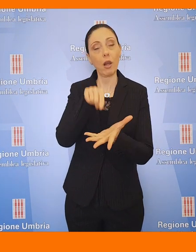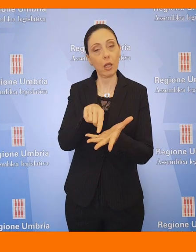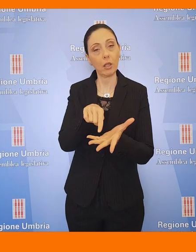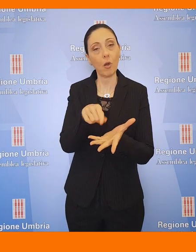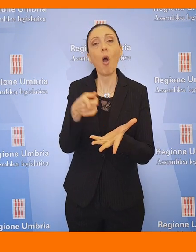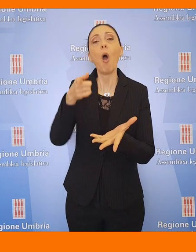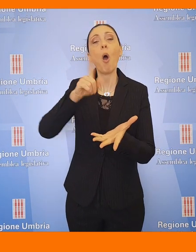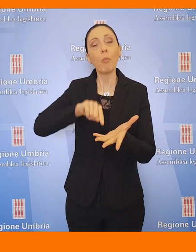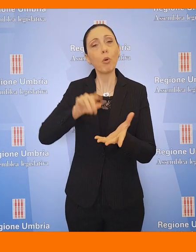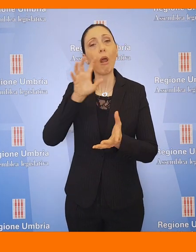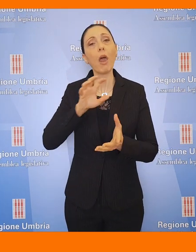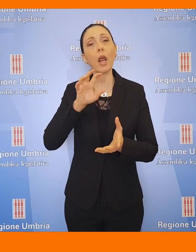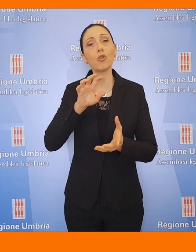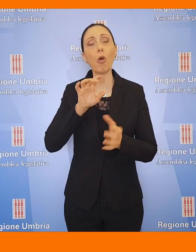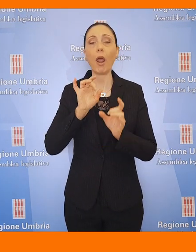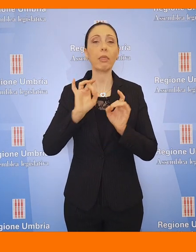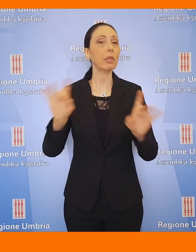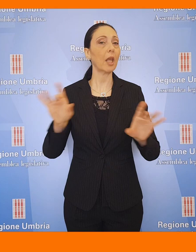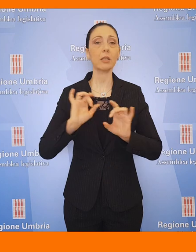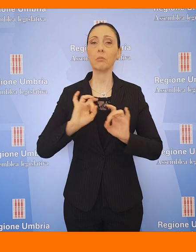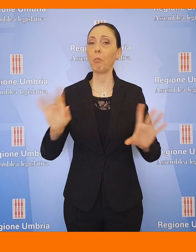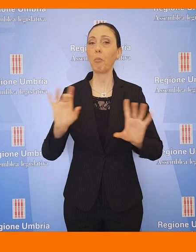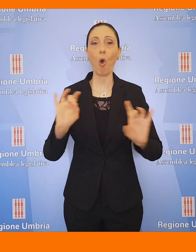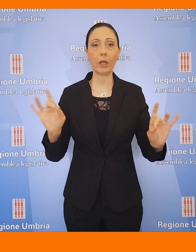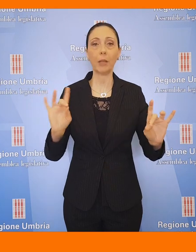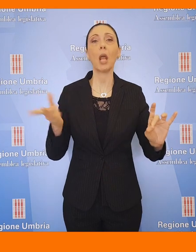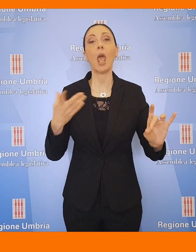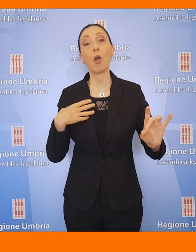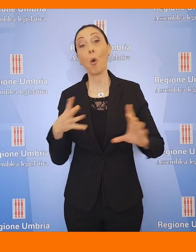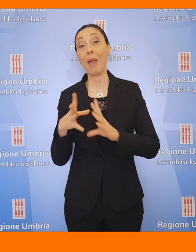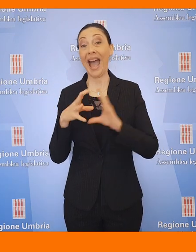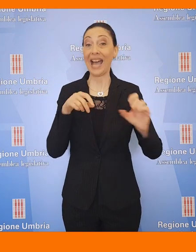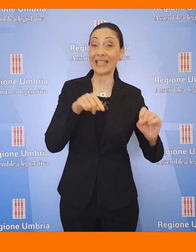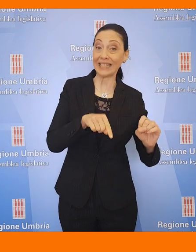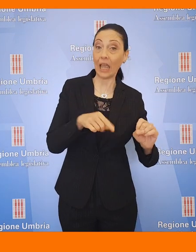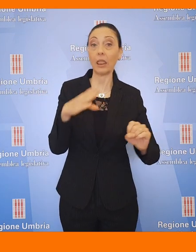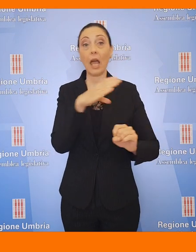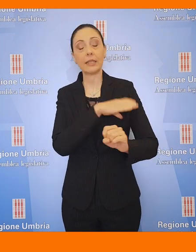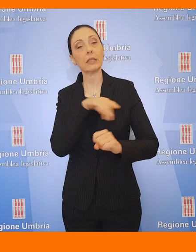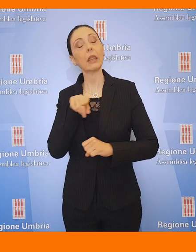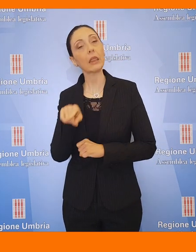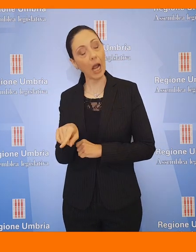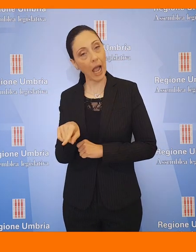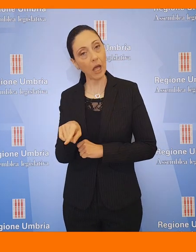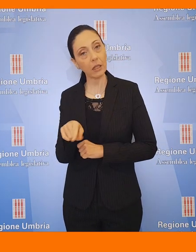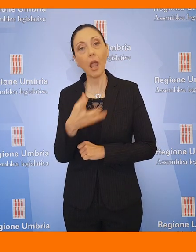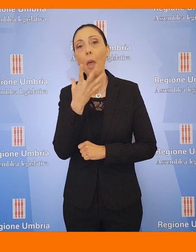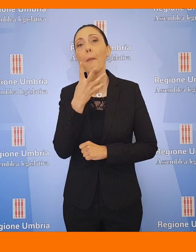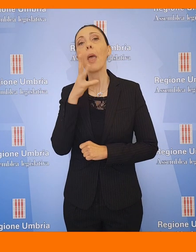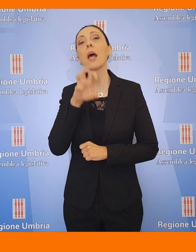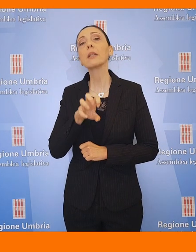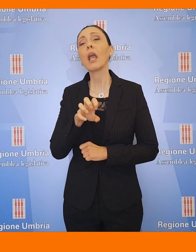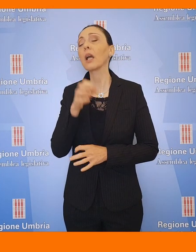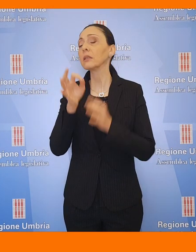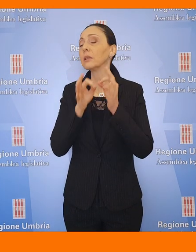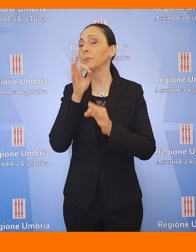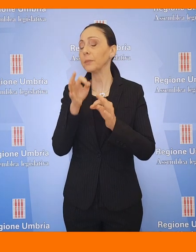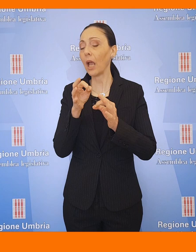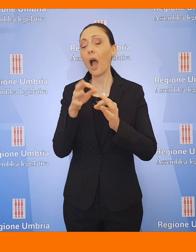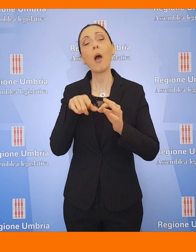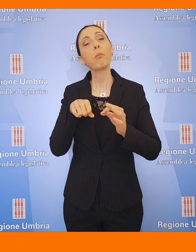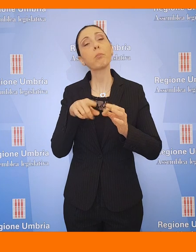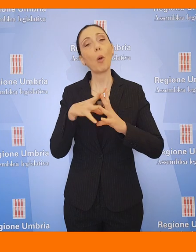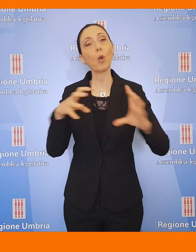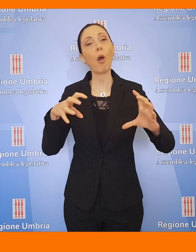disponibilità della regione, sia verso l'azienda che i sindacati, Melasecche ha sottolineato che il sito rimarrà di primissimo piano nel